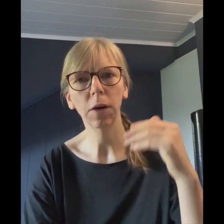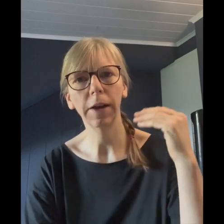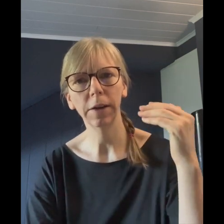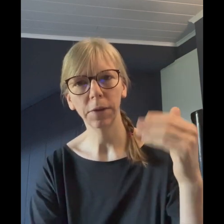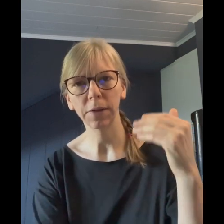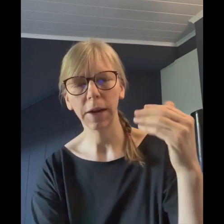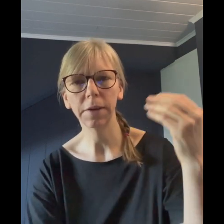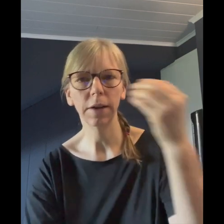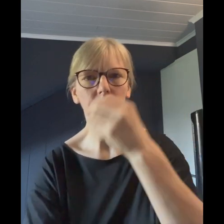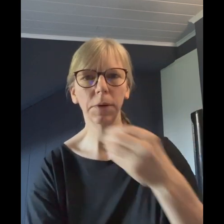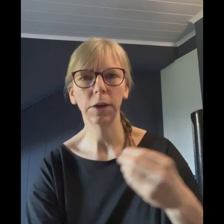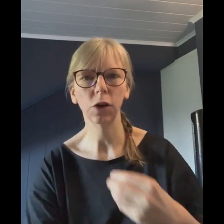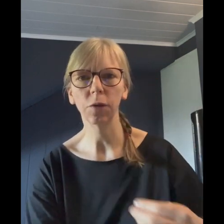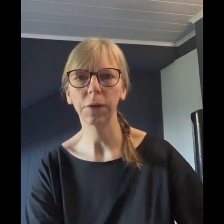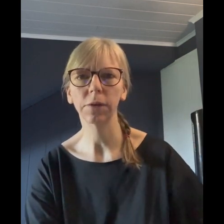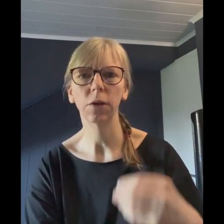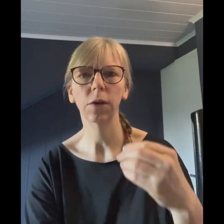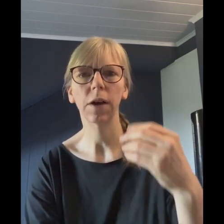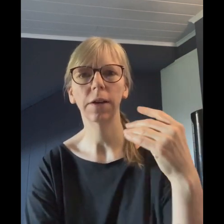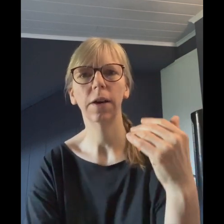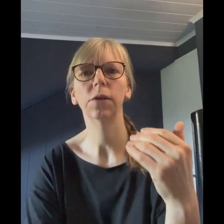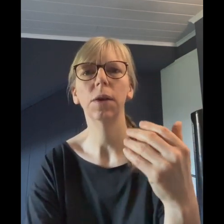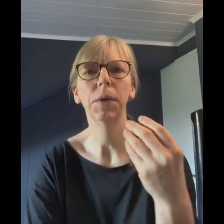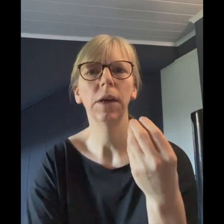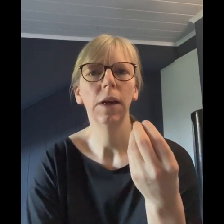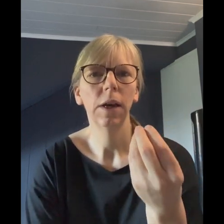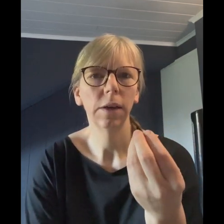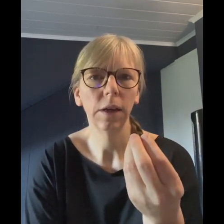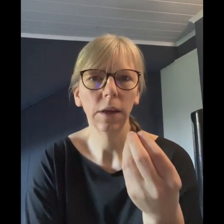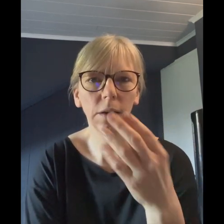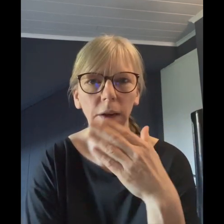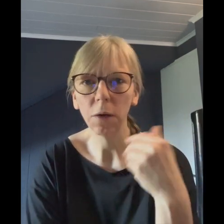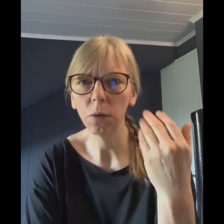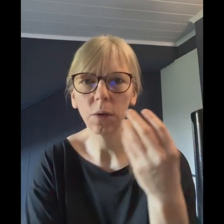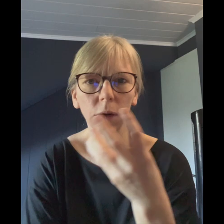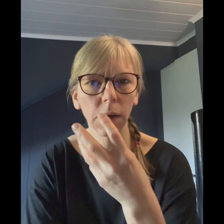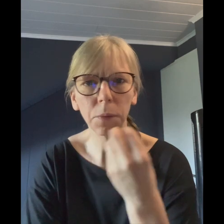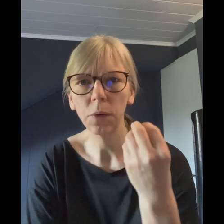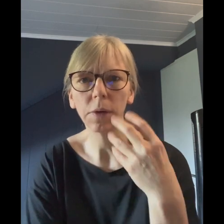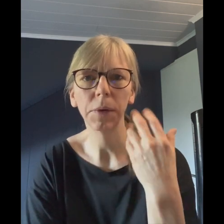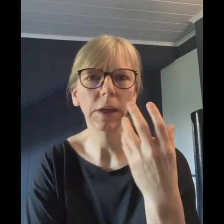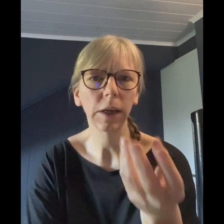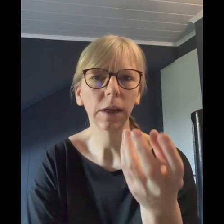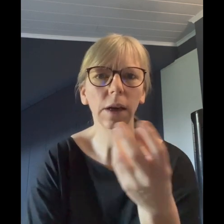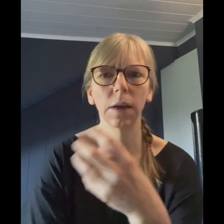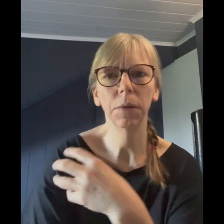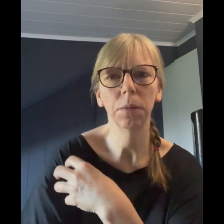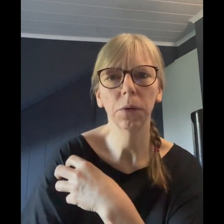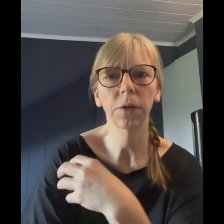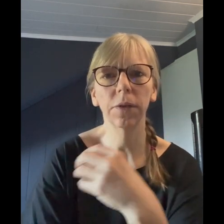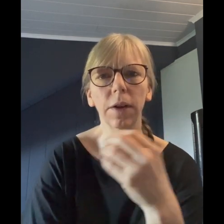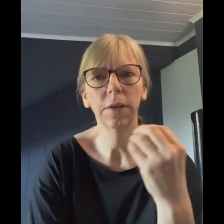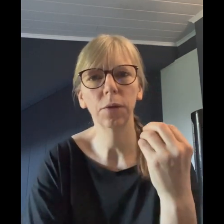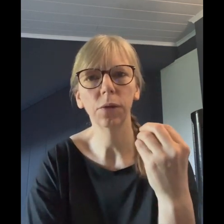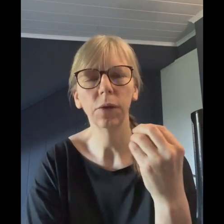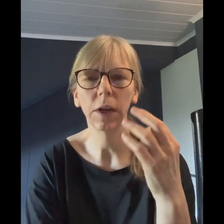einen gewissen Anteil, damit die Stoffwechselorgane, also damit die Augen, der Mund, damit ich reden kann, damit die Muskelzellen funktionieren,